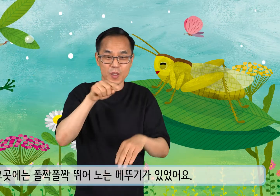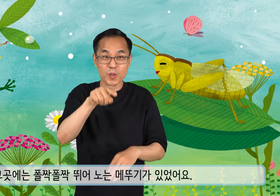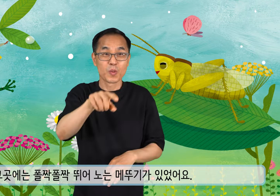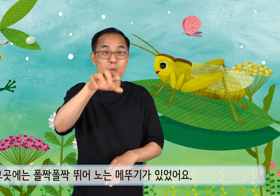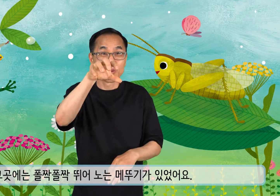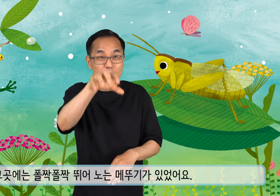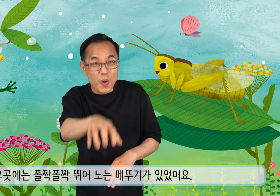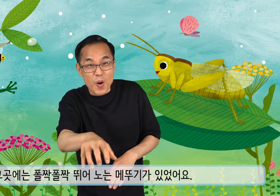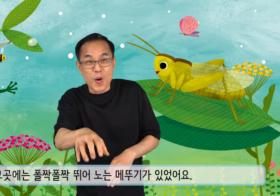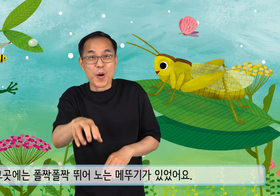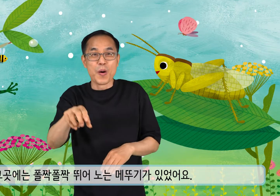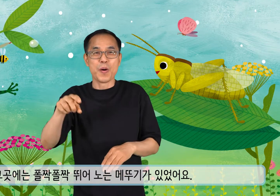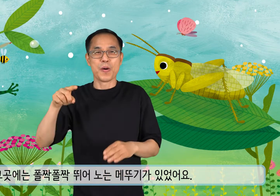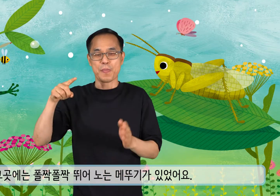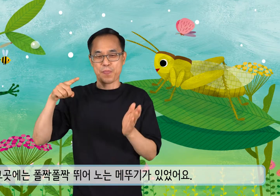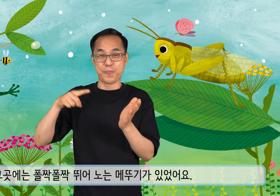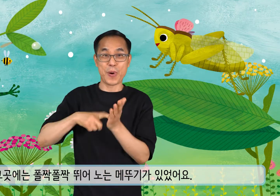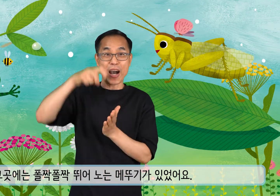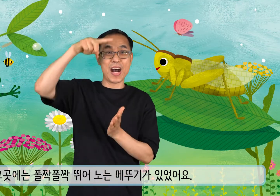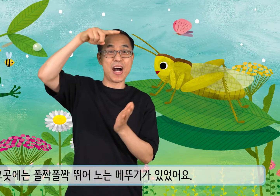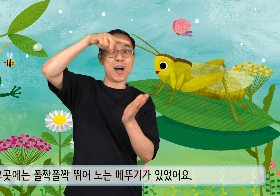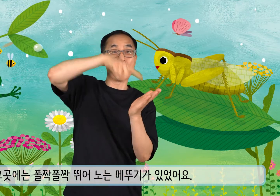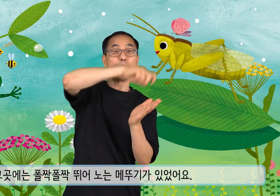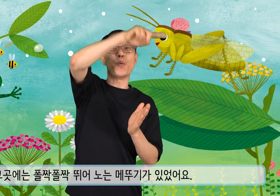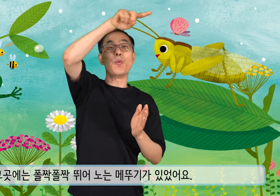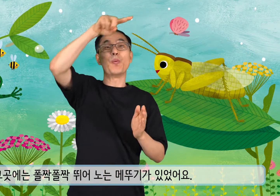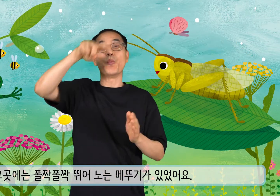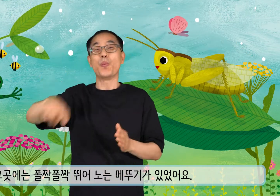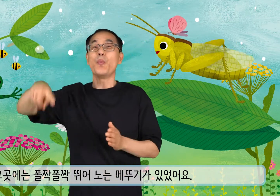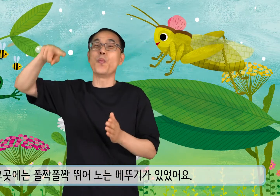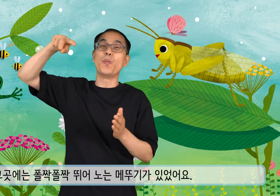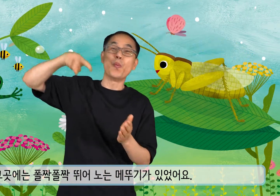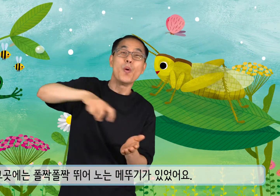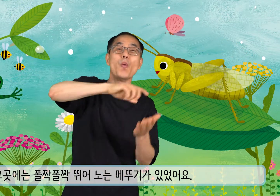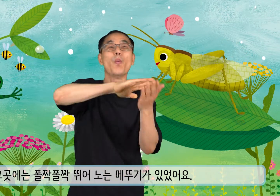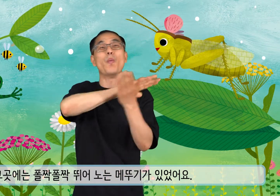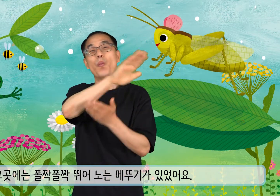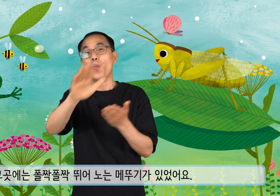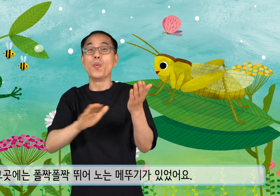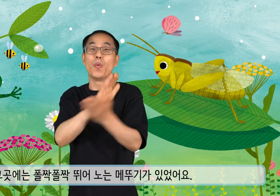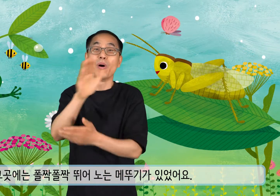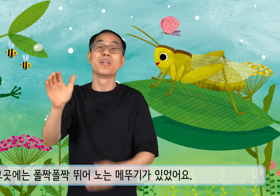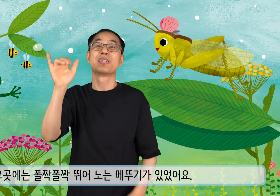그곳에는 폴짝폴짝 뛰어노는 메뚜기가 있었어요.